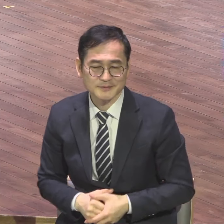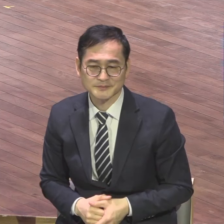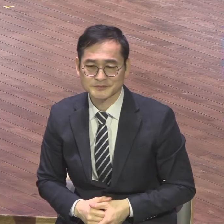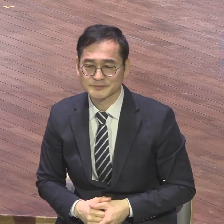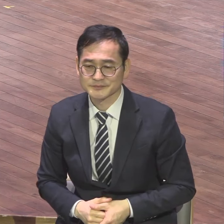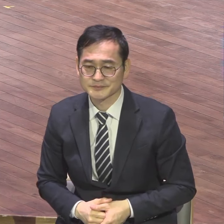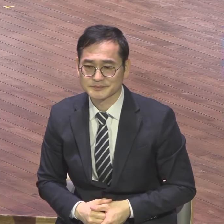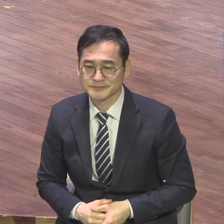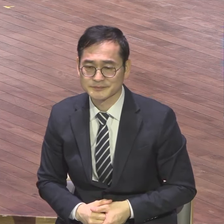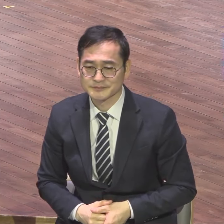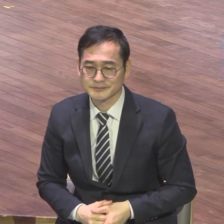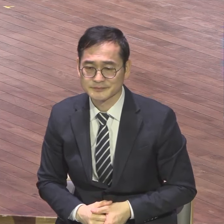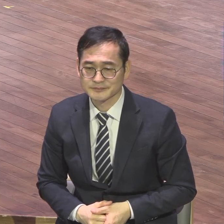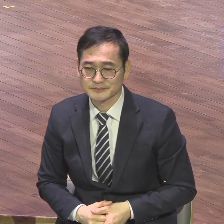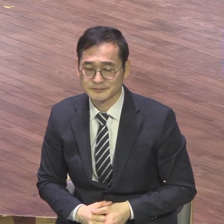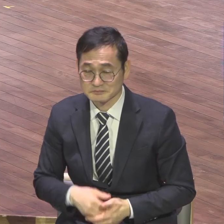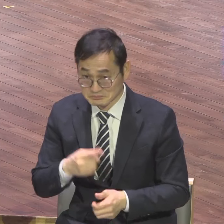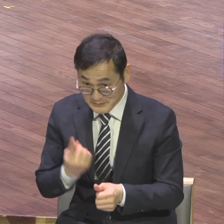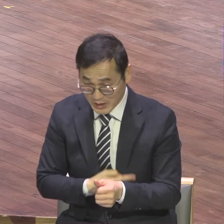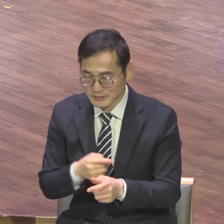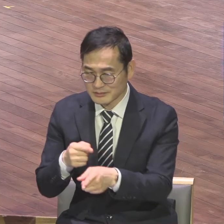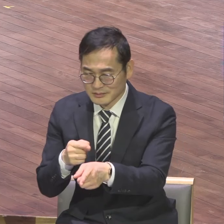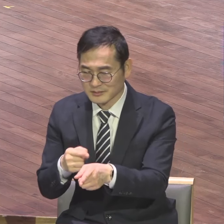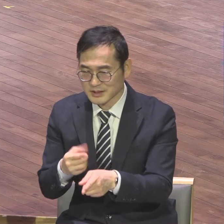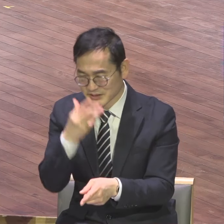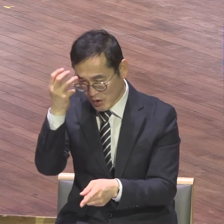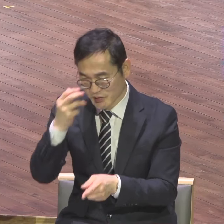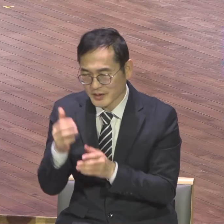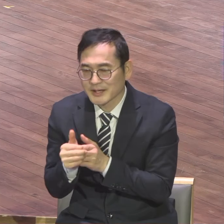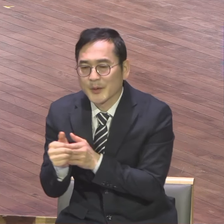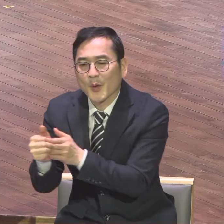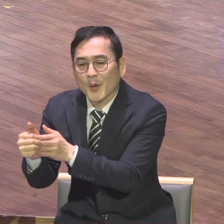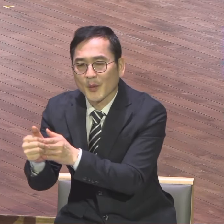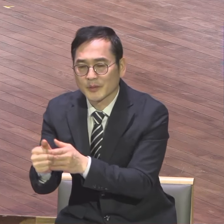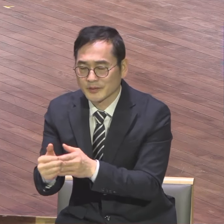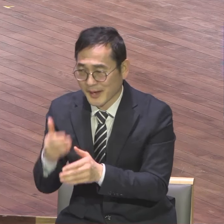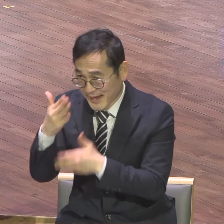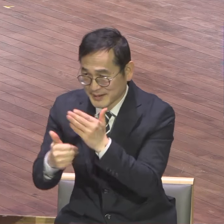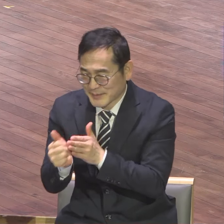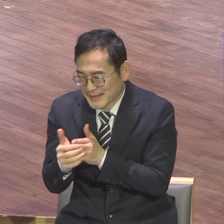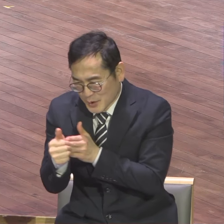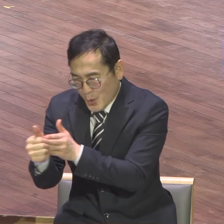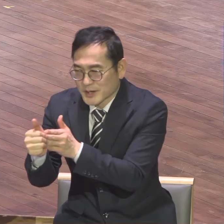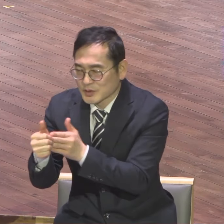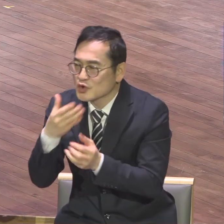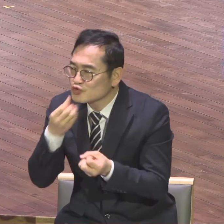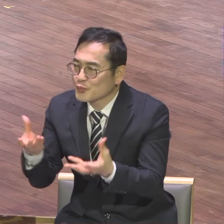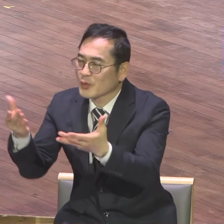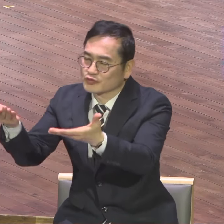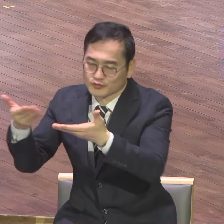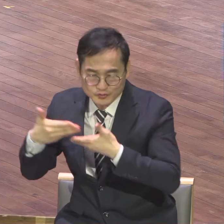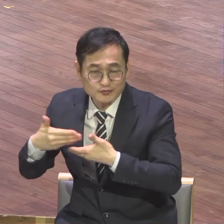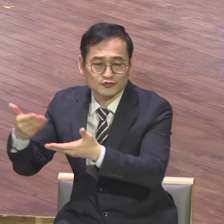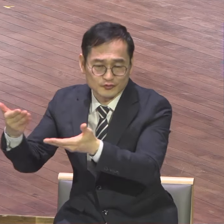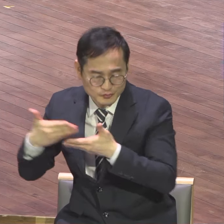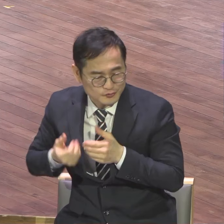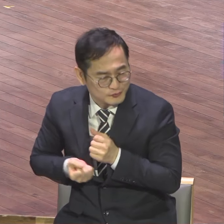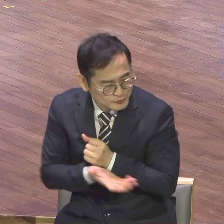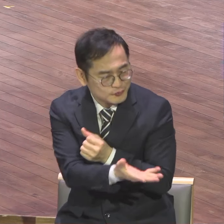성령도 받고 그래야 성령의 사람으로 완벽하게 하나님께서 축복하시지 왔다 갔다 왔다 갔다 하면 안